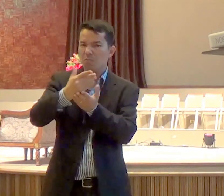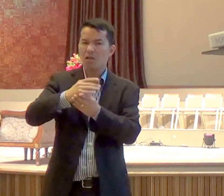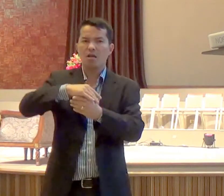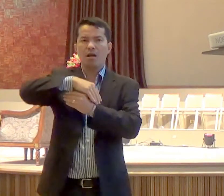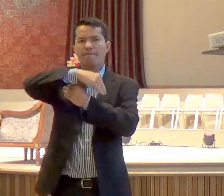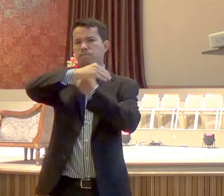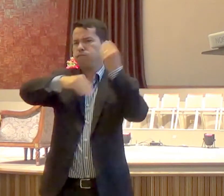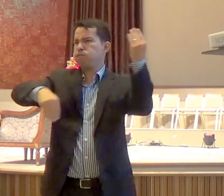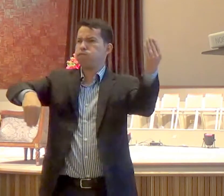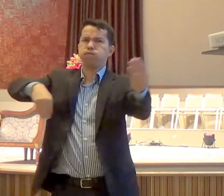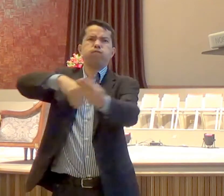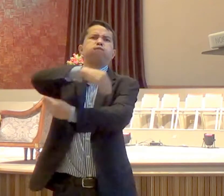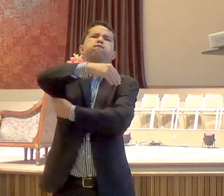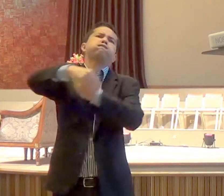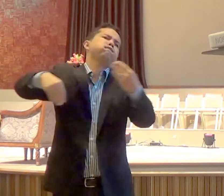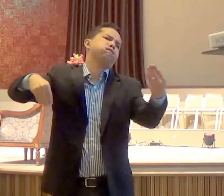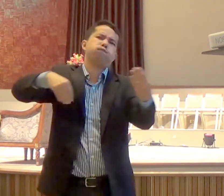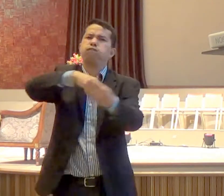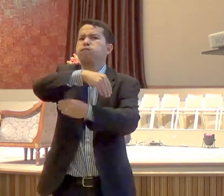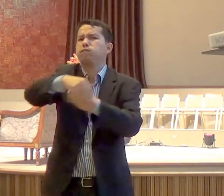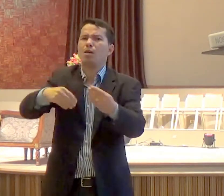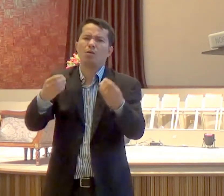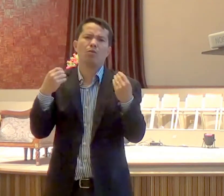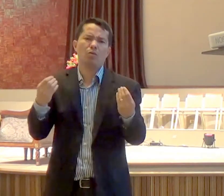ignorância, a respeito, do que significa, consagração,